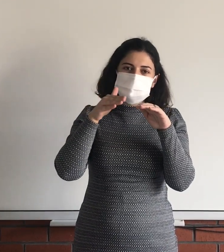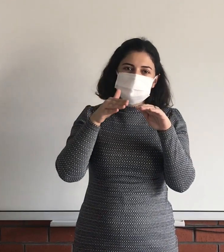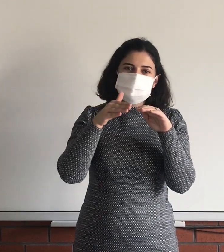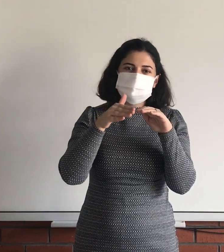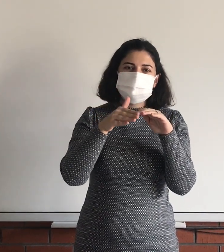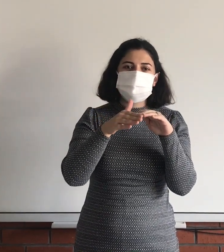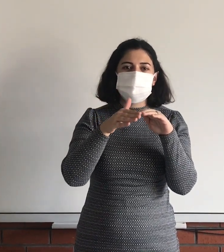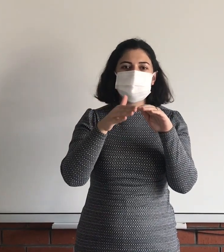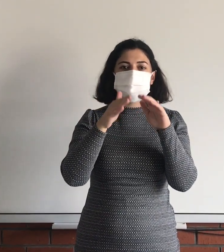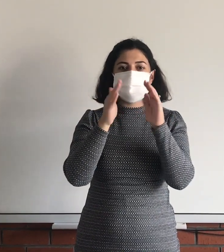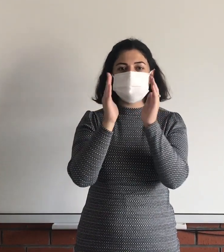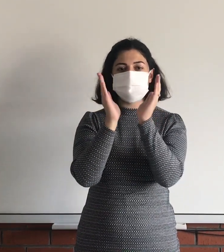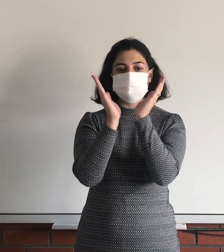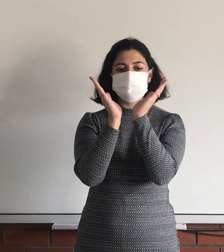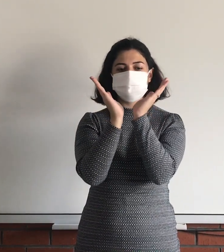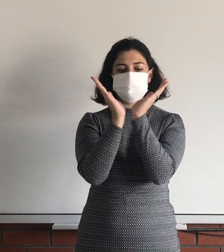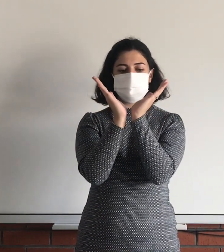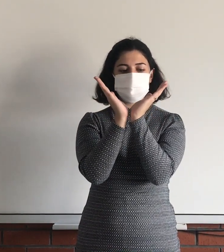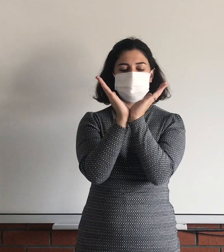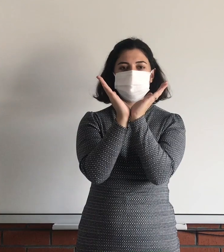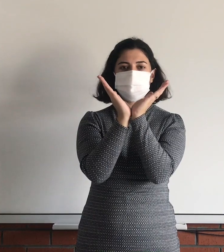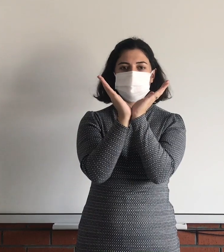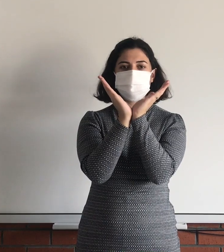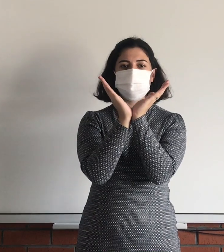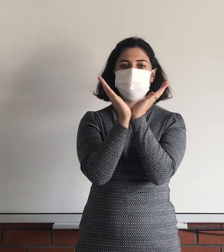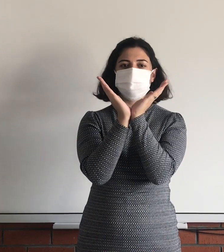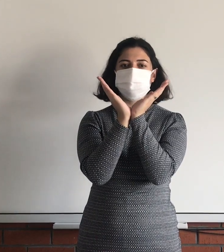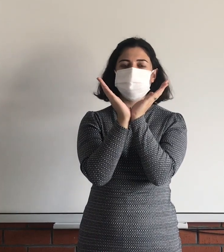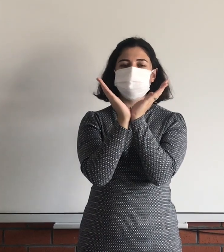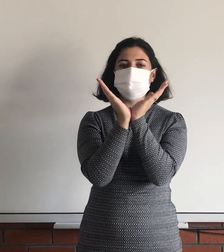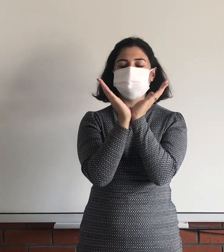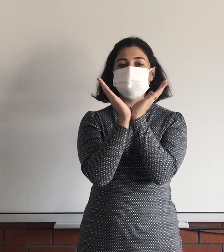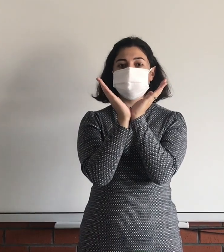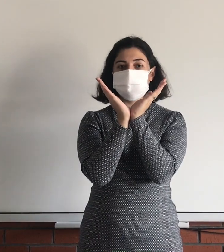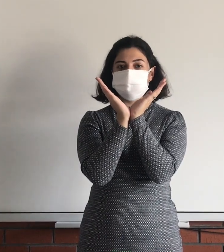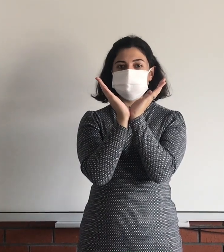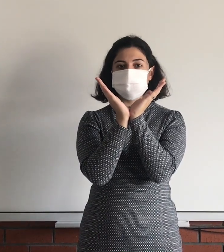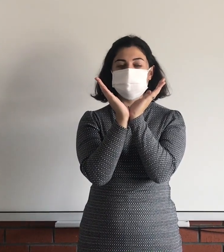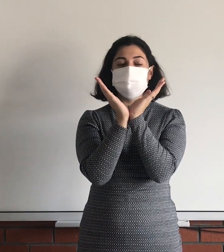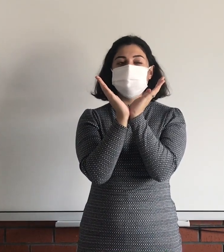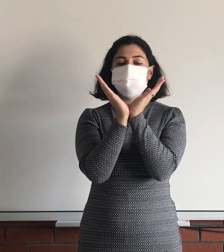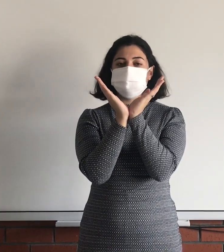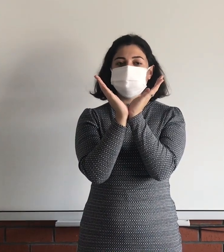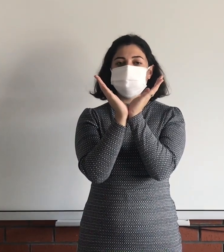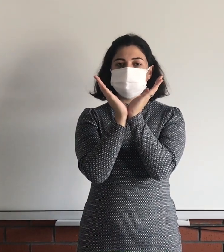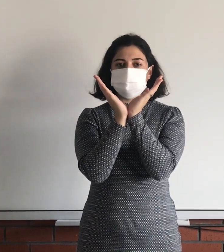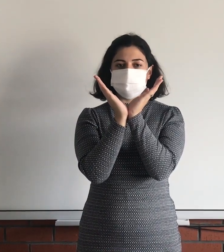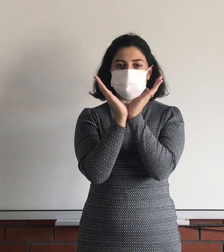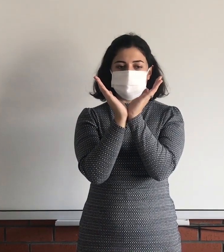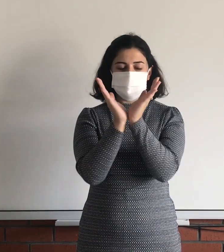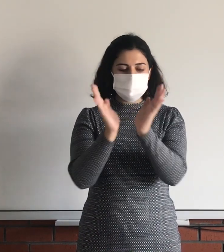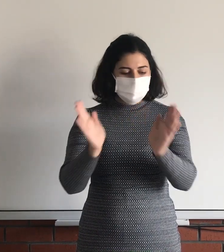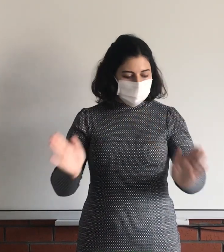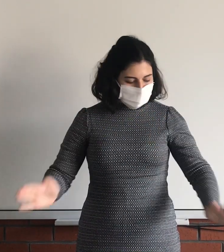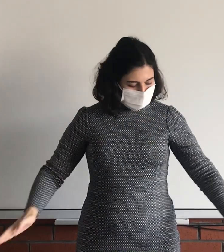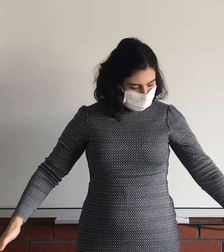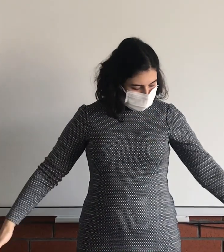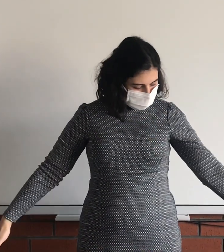aşındırarak resmen bu şekilde bir V formuna, V şeklinde gelmesiydi. Peki bunu nasıl göstereceğim? Kollarımı şu